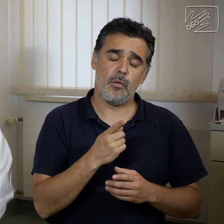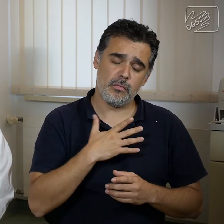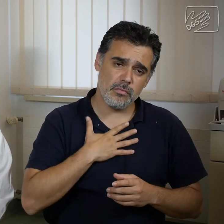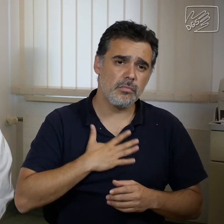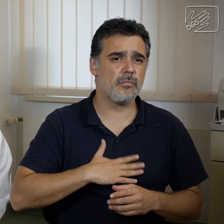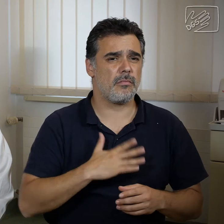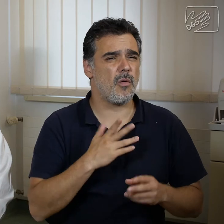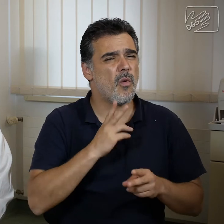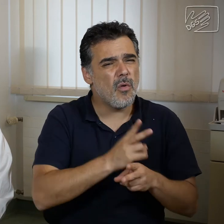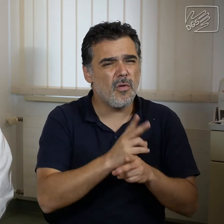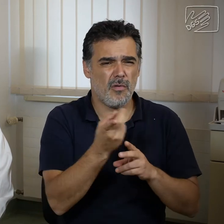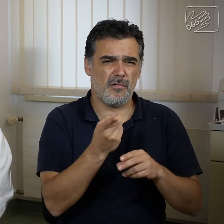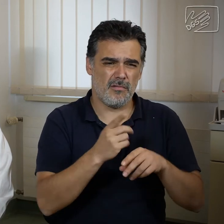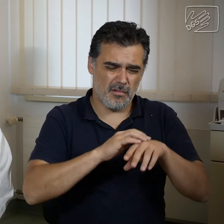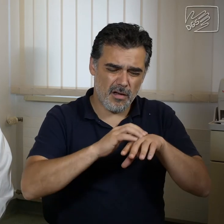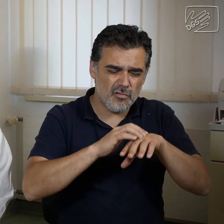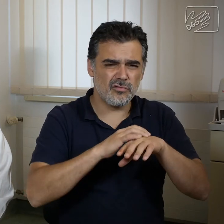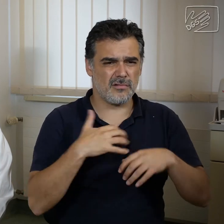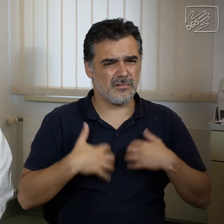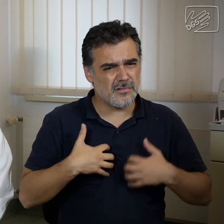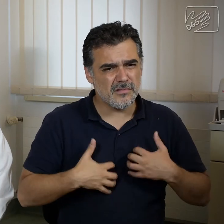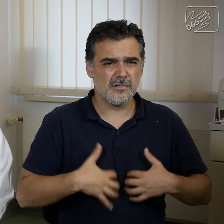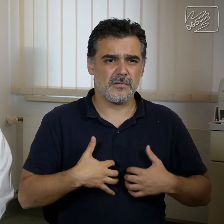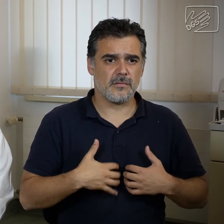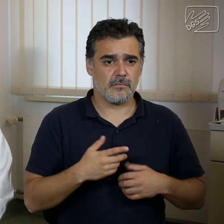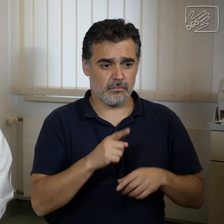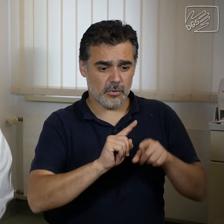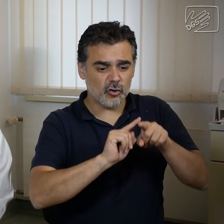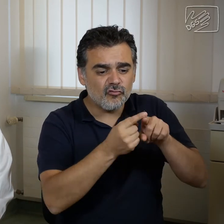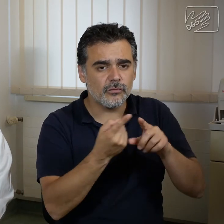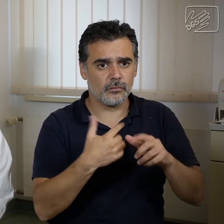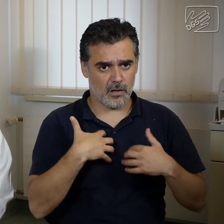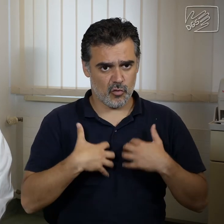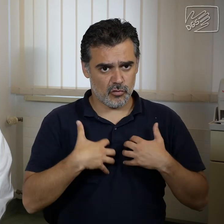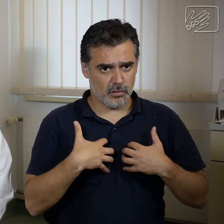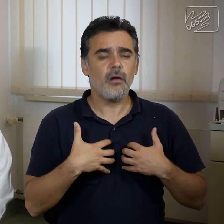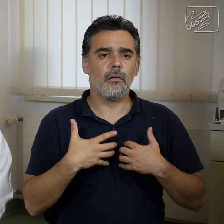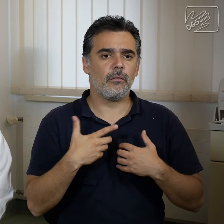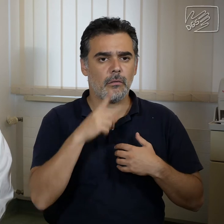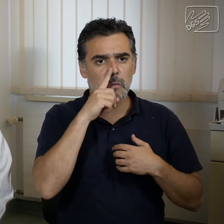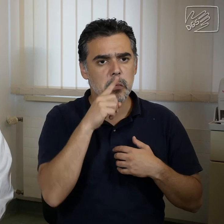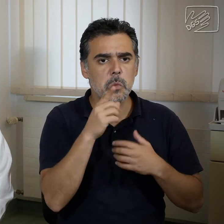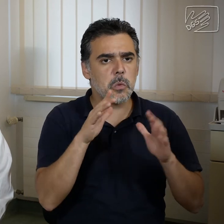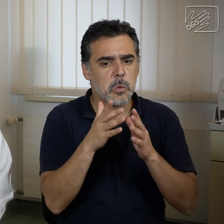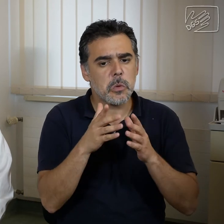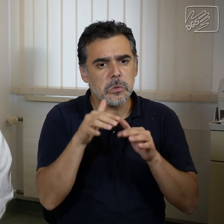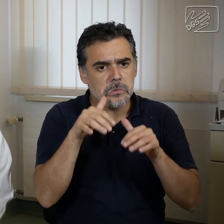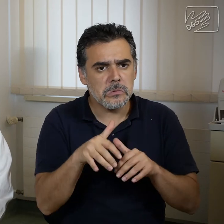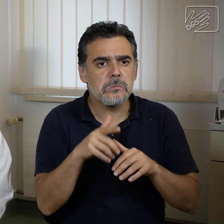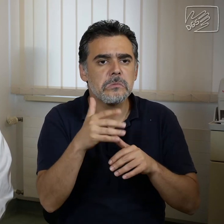Hautausschlag. Beides, sowohl die Geschwüre als auch der Hautausschlag, sind nur vorübergehend und verschwinden auch wieder. Meistens nach ein bis zwei